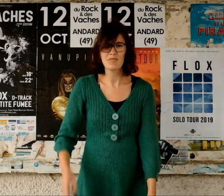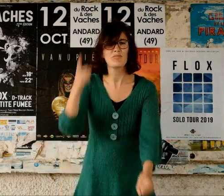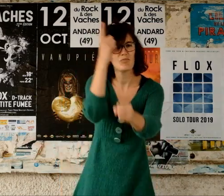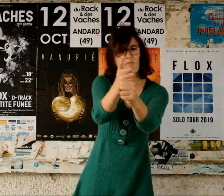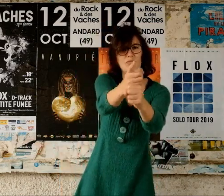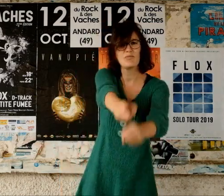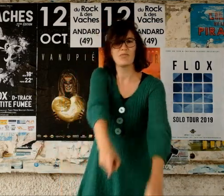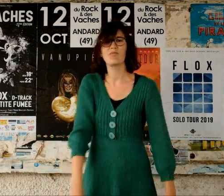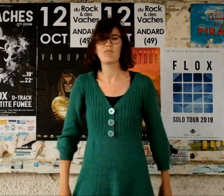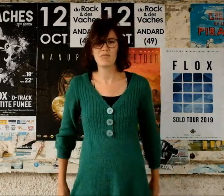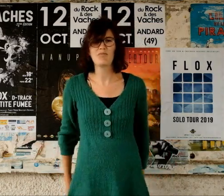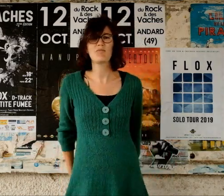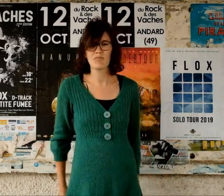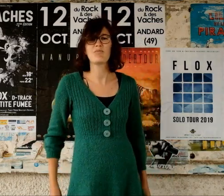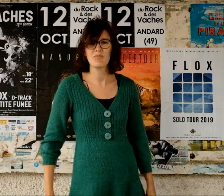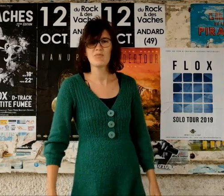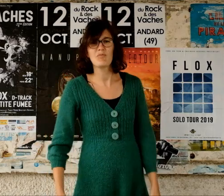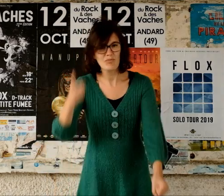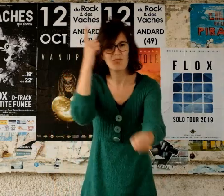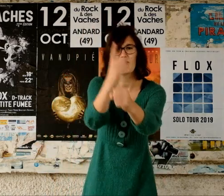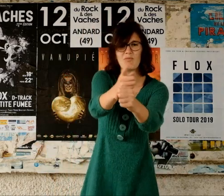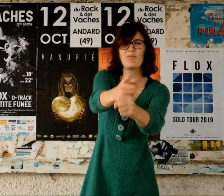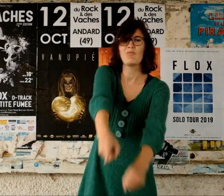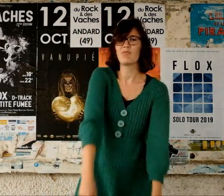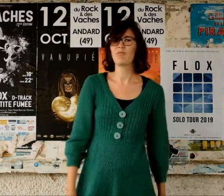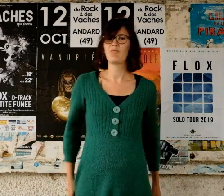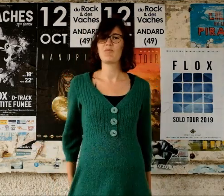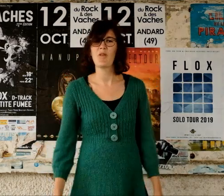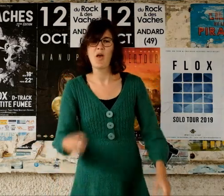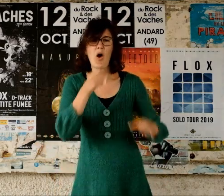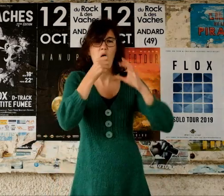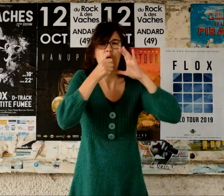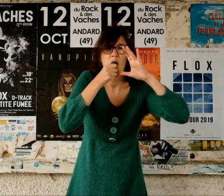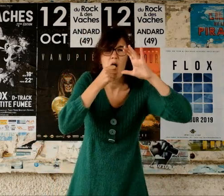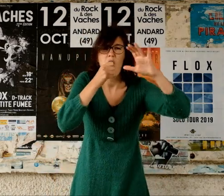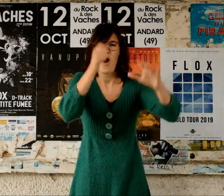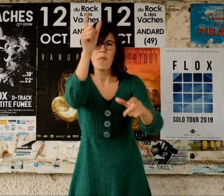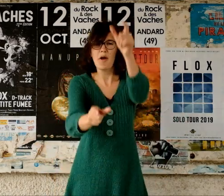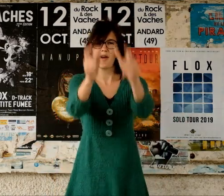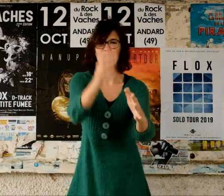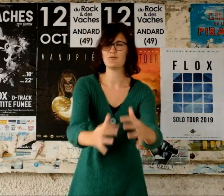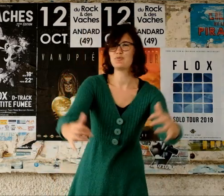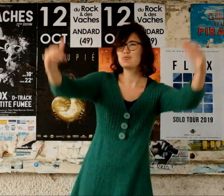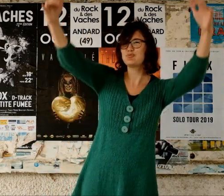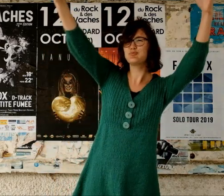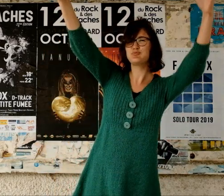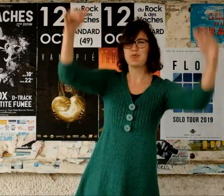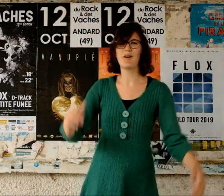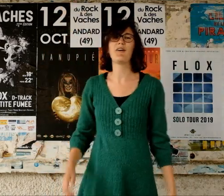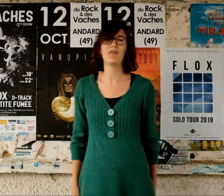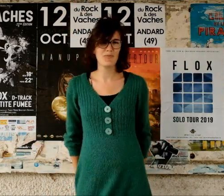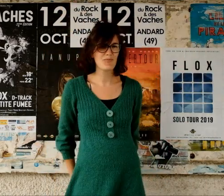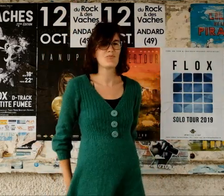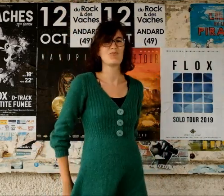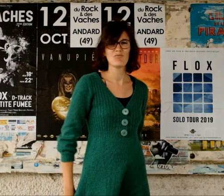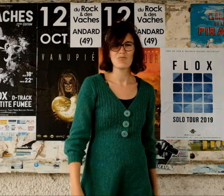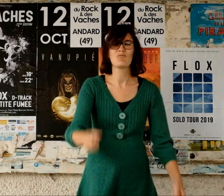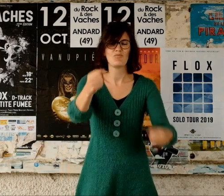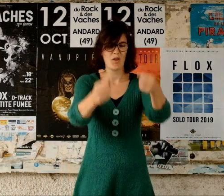'acquisse J'acquisse Au mégaphone dans l'assemblée Faut du gasoil dans